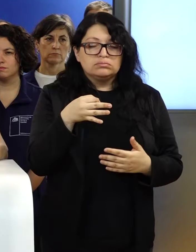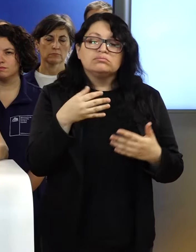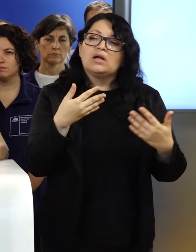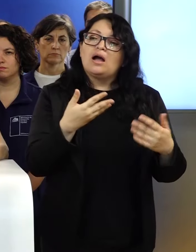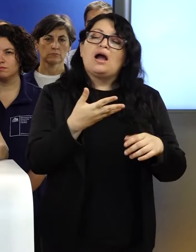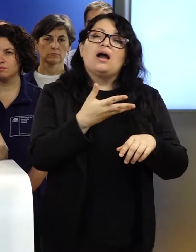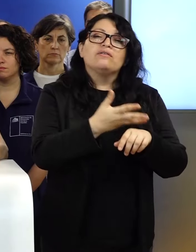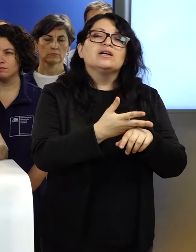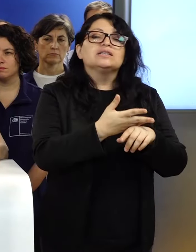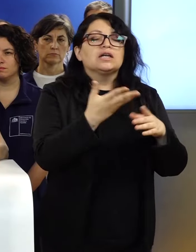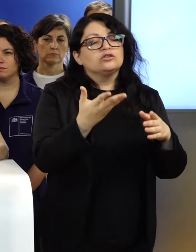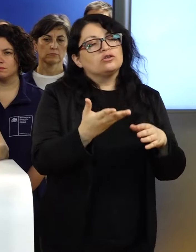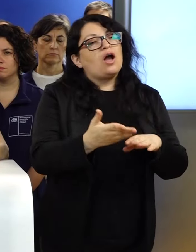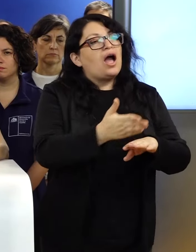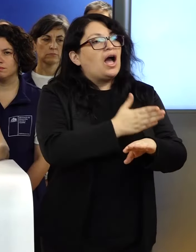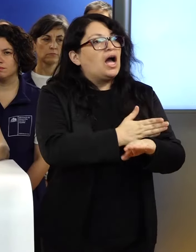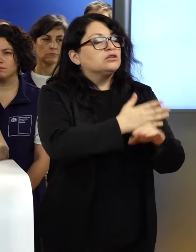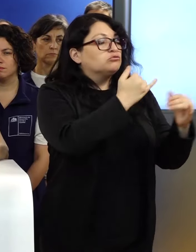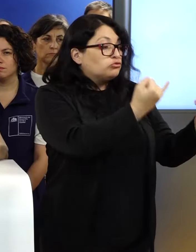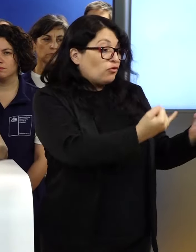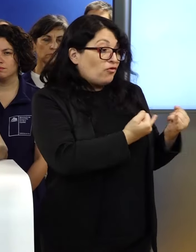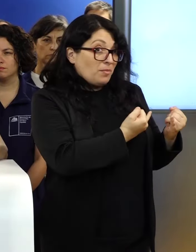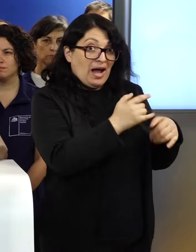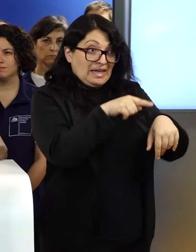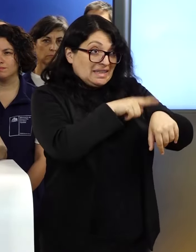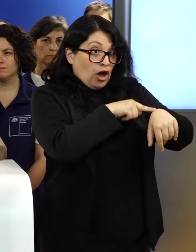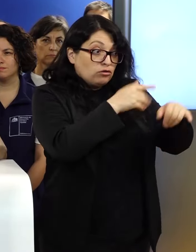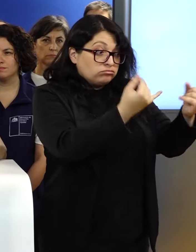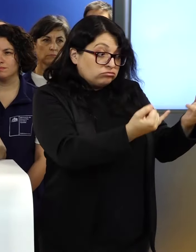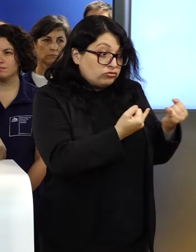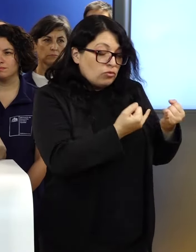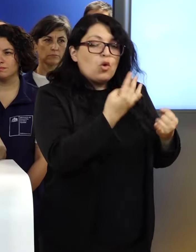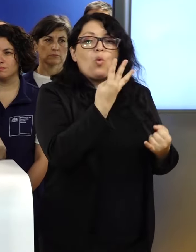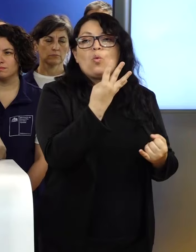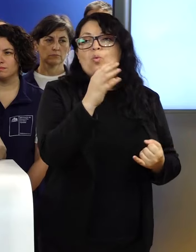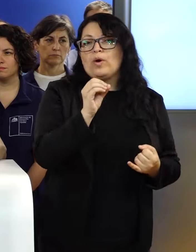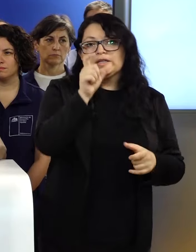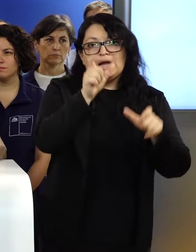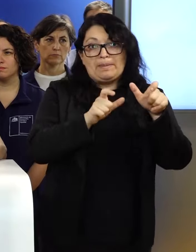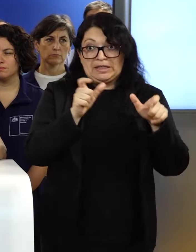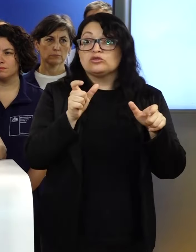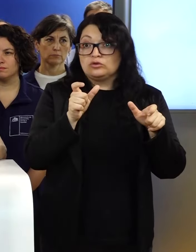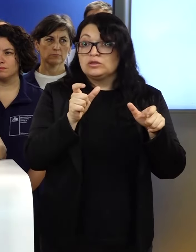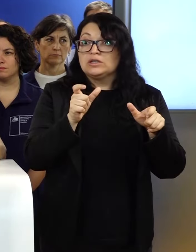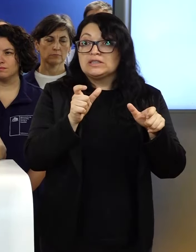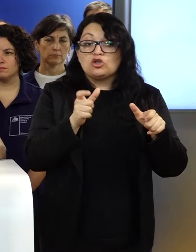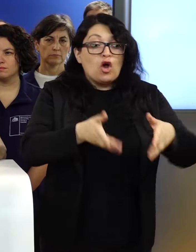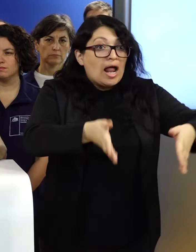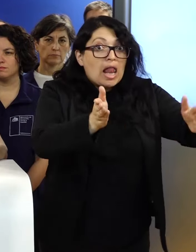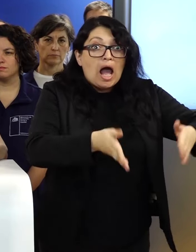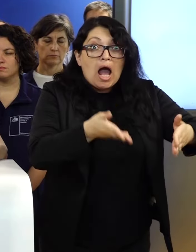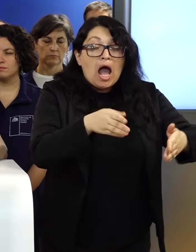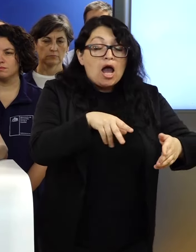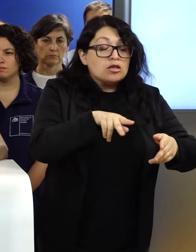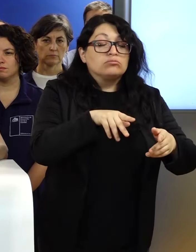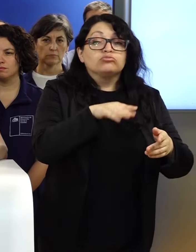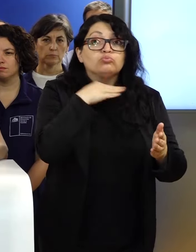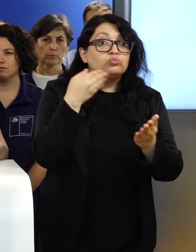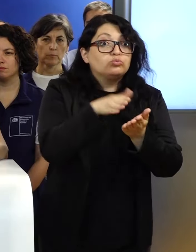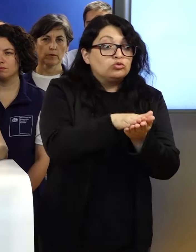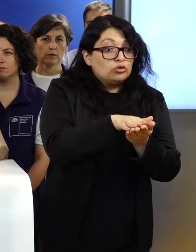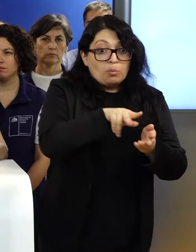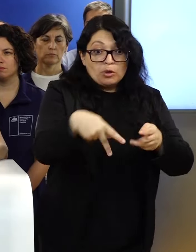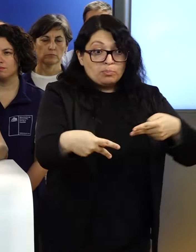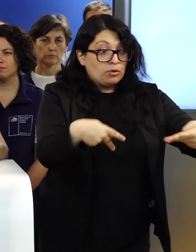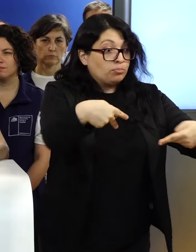reporte de lo que se conocía hasta ese minuto de 40 víctimas recogidas desde la vía pública, sus cadáveres,